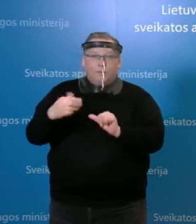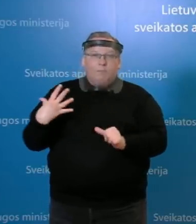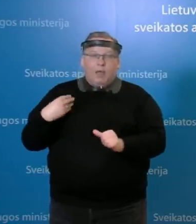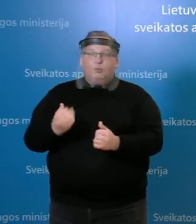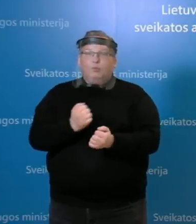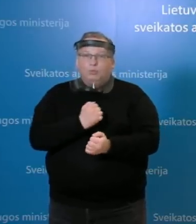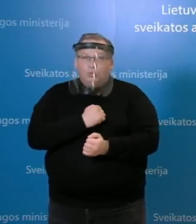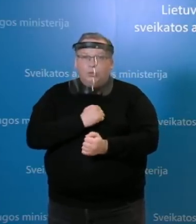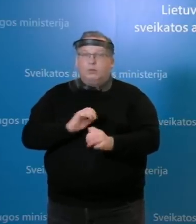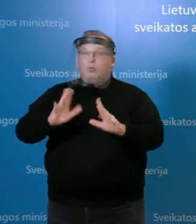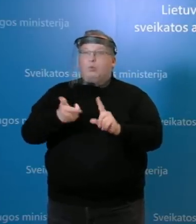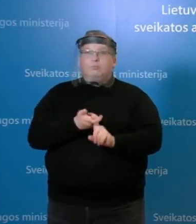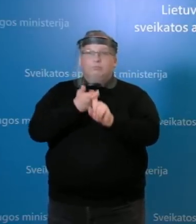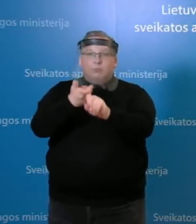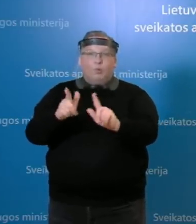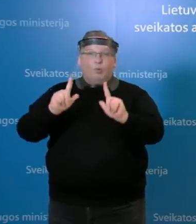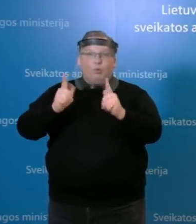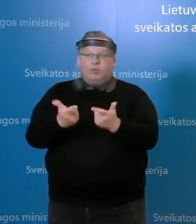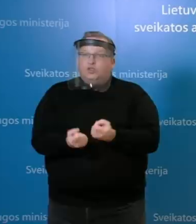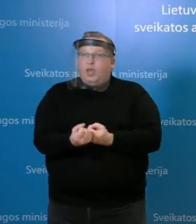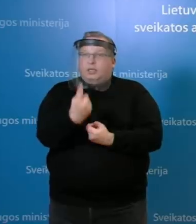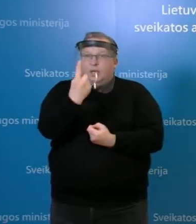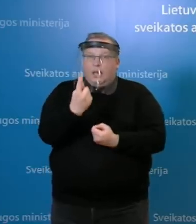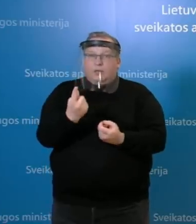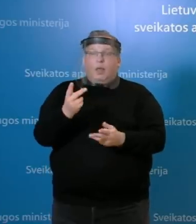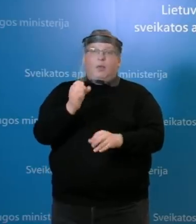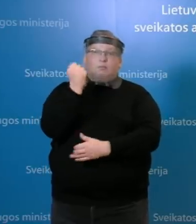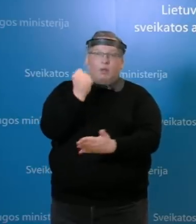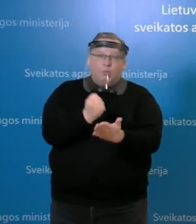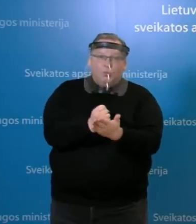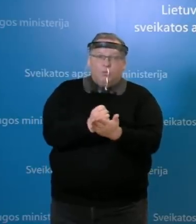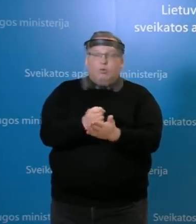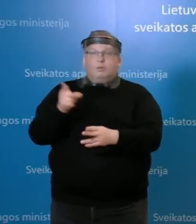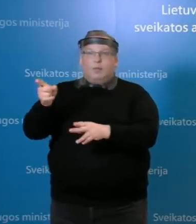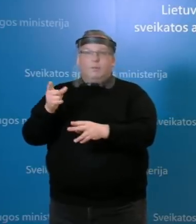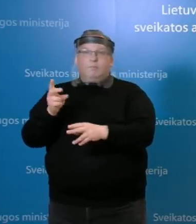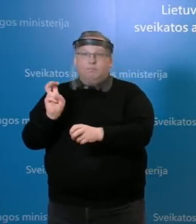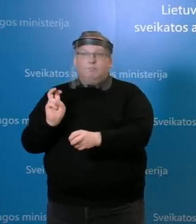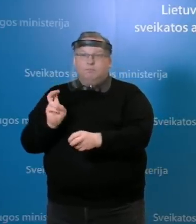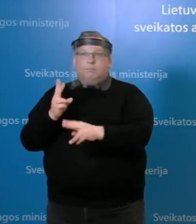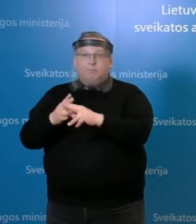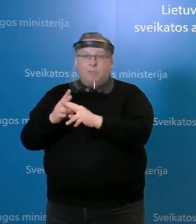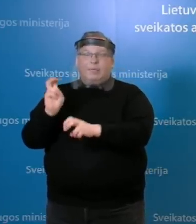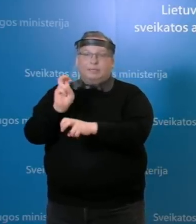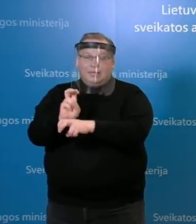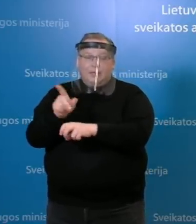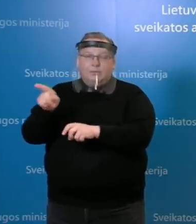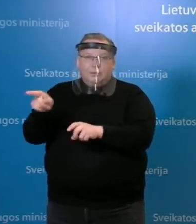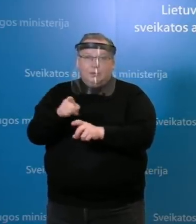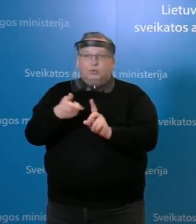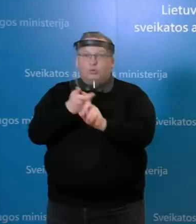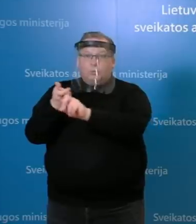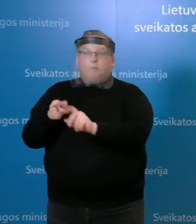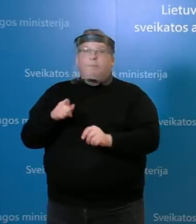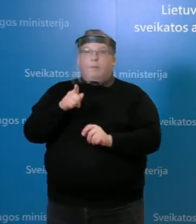kuo tas užsikreitimas yra konkrečiai susijęs, ar tai darbuotas, ar pacientas užsikreitės? Na, tai tiesiog praprėsti. Tai šis užsikreitimas yra